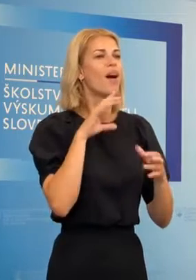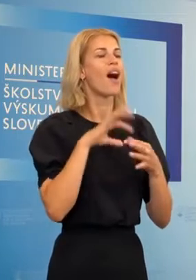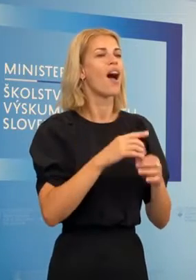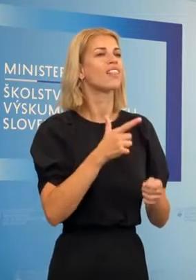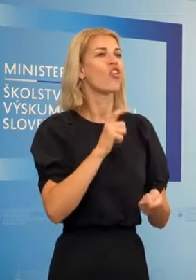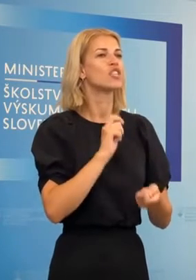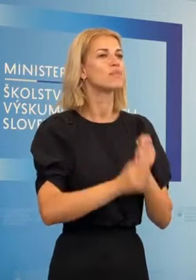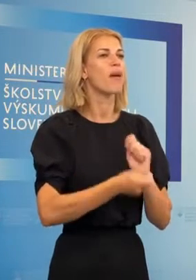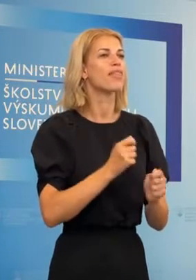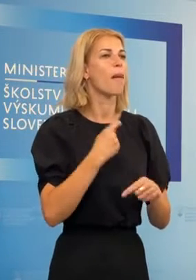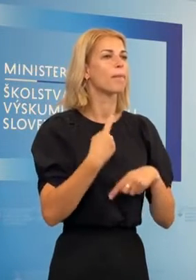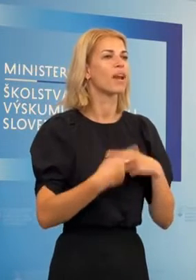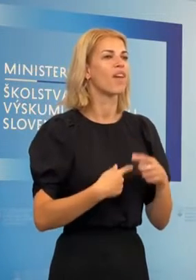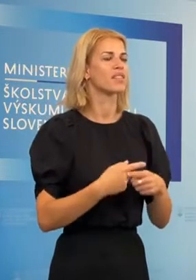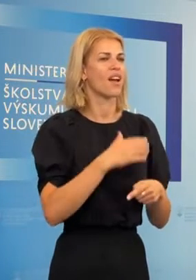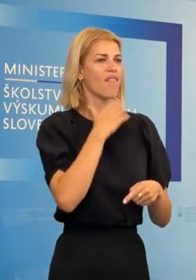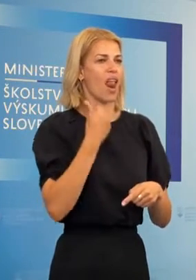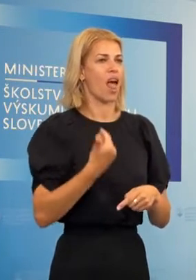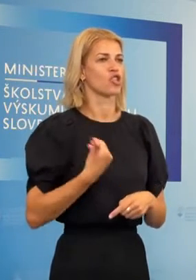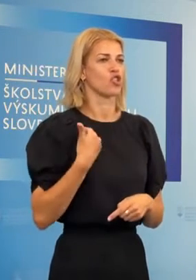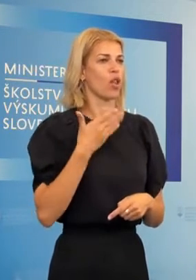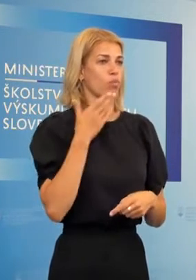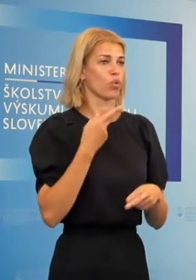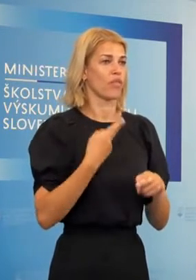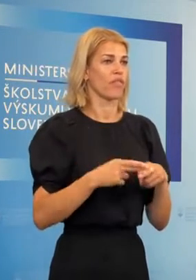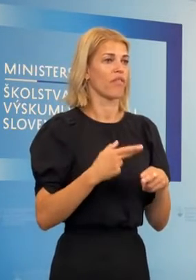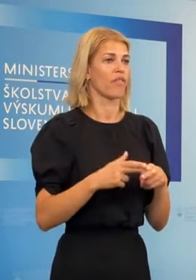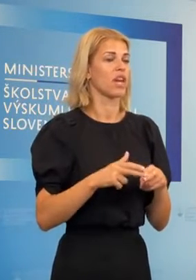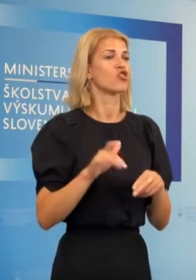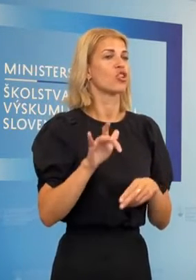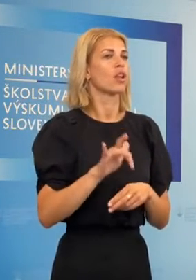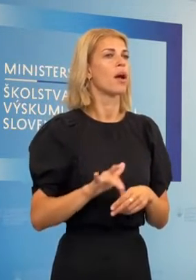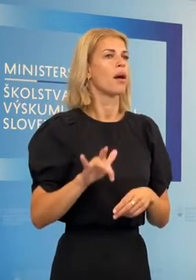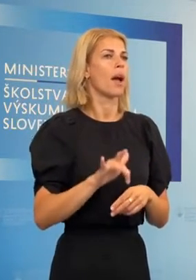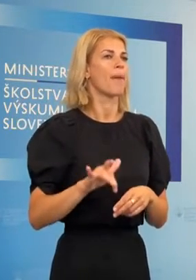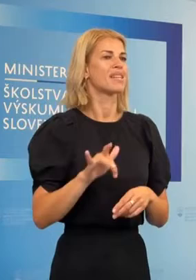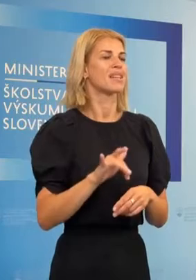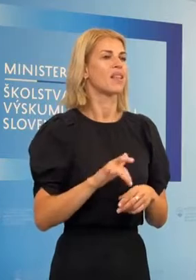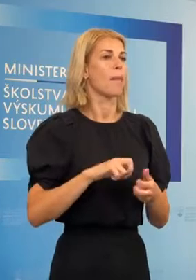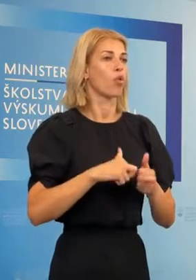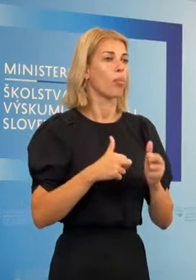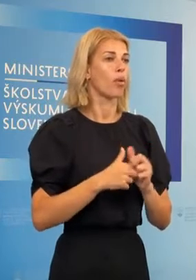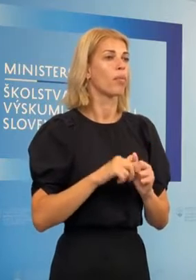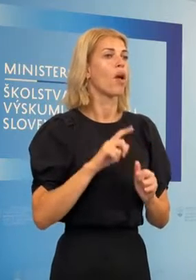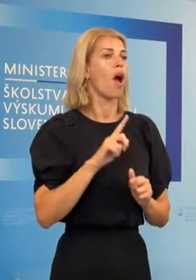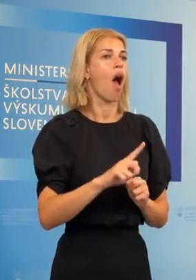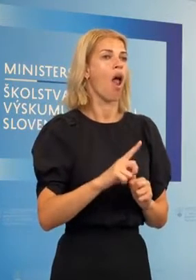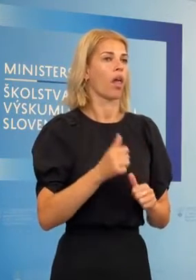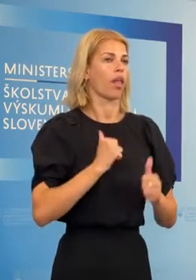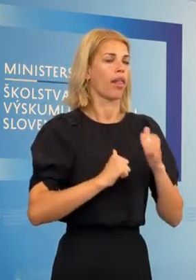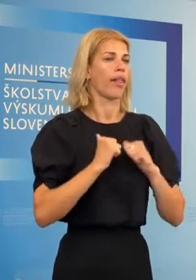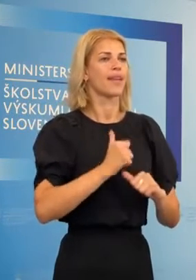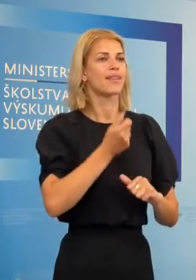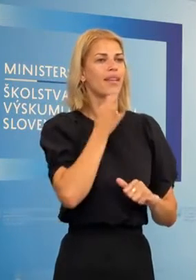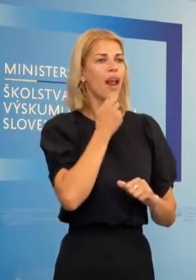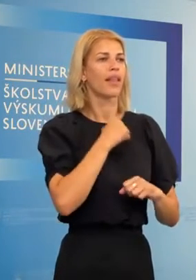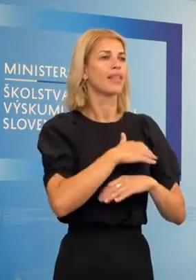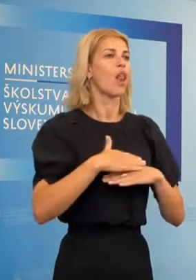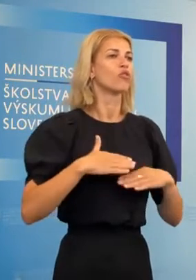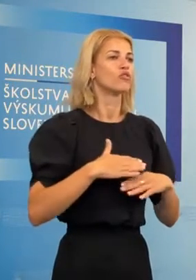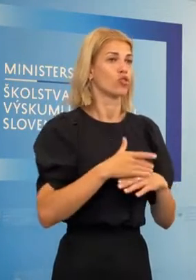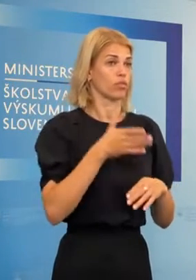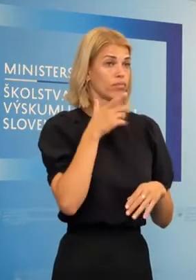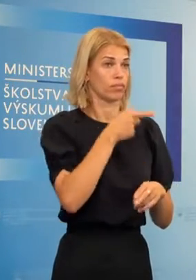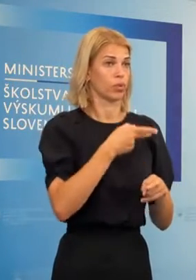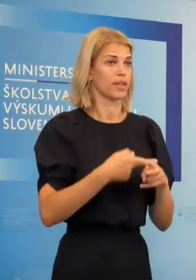dvojezmenou prevádzkou mnohé školy teda budú mať vyriešené kapacitné problémy, ale stále nebudú mať jedálne, telecvične a podobne. Či toto sa tiež